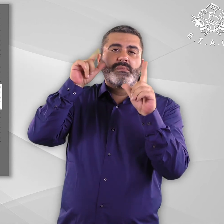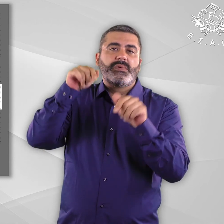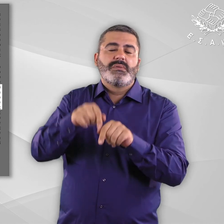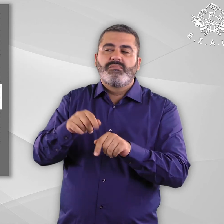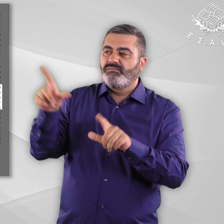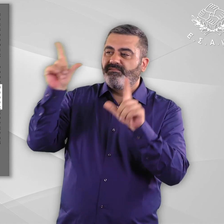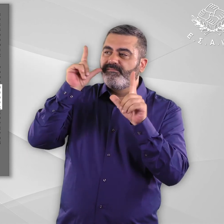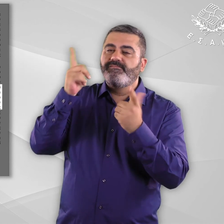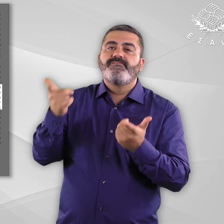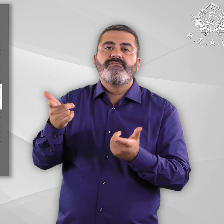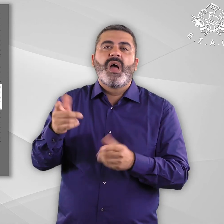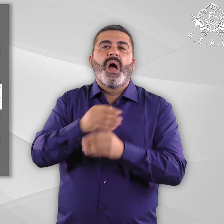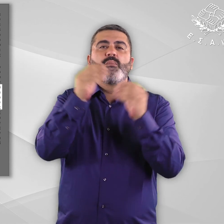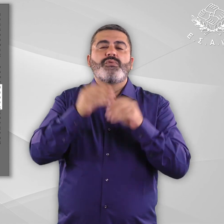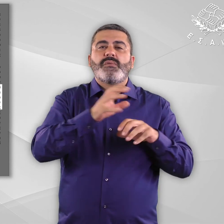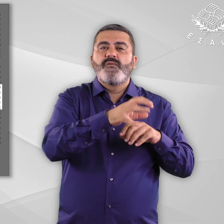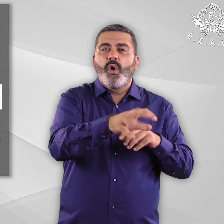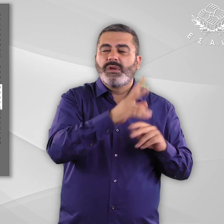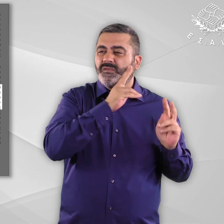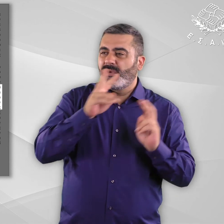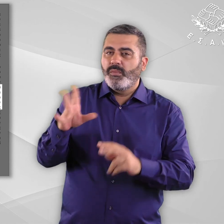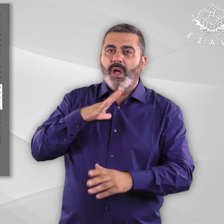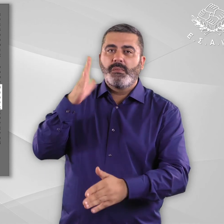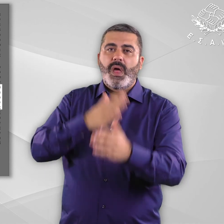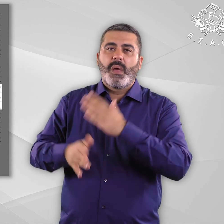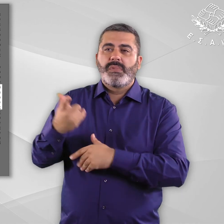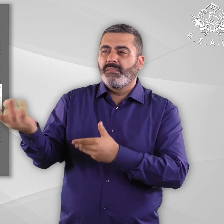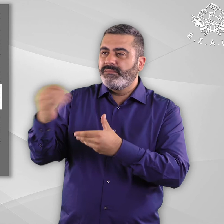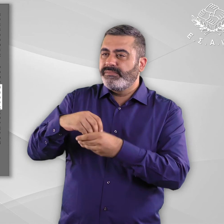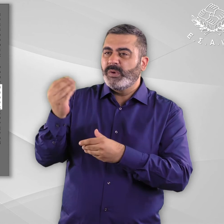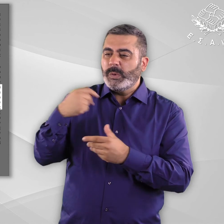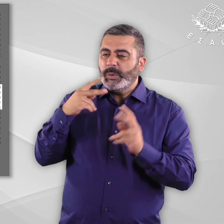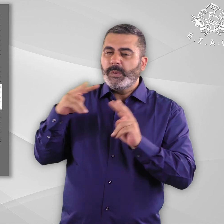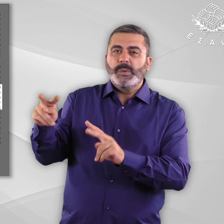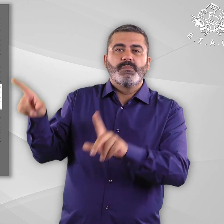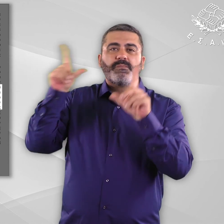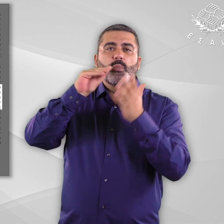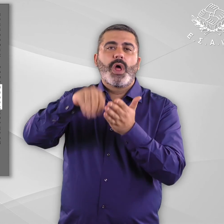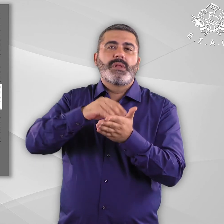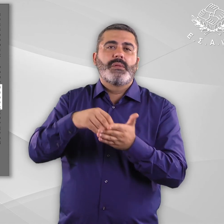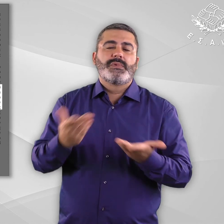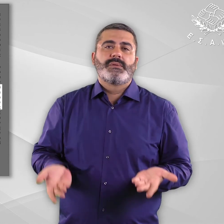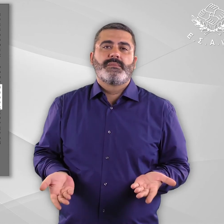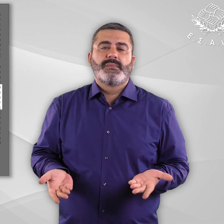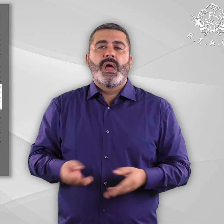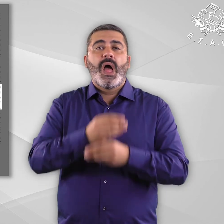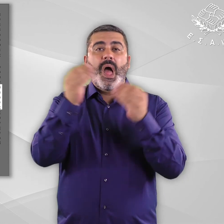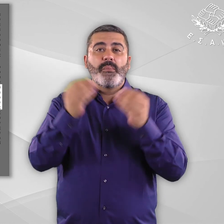που εμπλέκονται στην ανάπτυξη και τη διάδοση πολιτιστικών προϊόντων προσεγγίζουν την κοινωνική ομάδα των ατόμων με αναπηρία μόνο ως παθητικούς